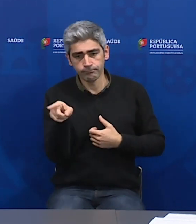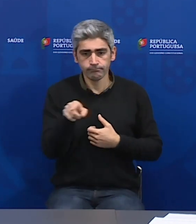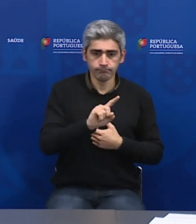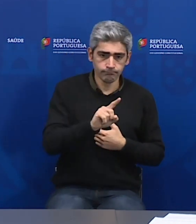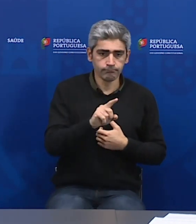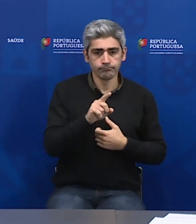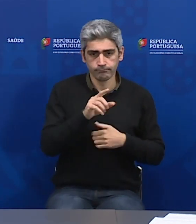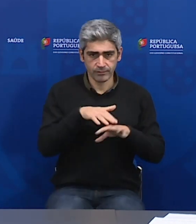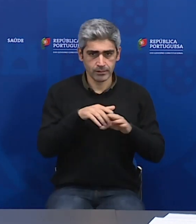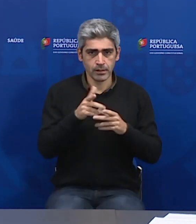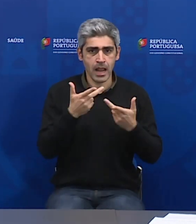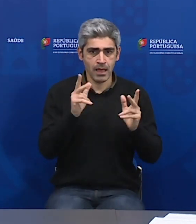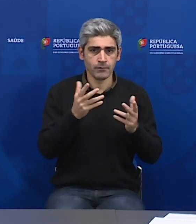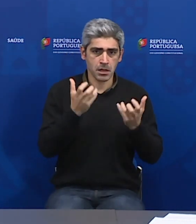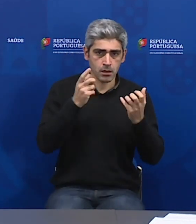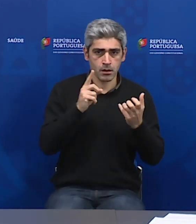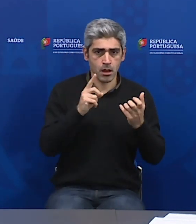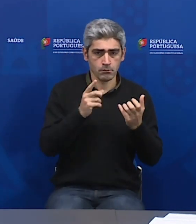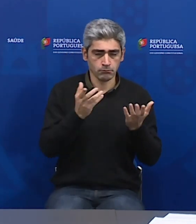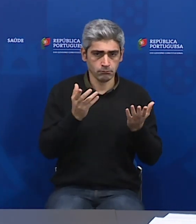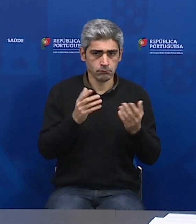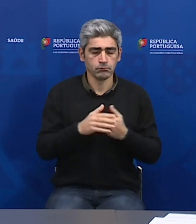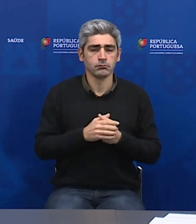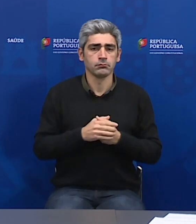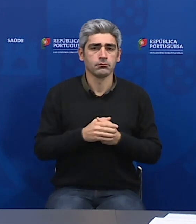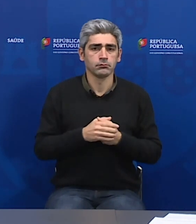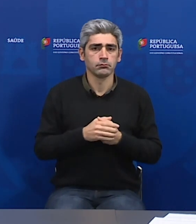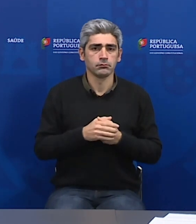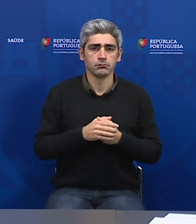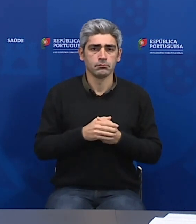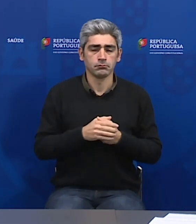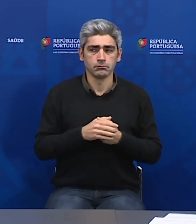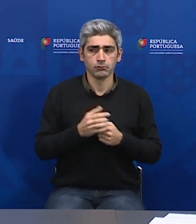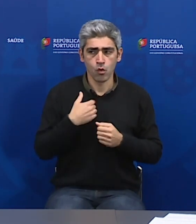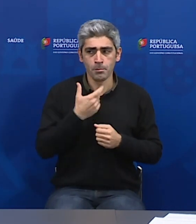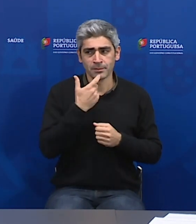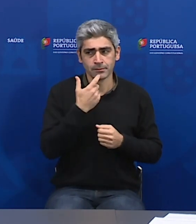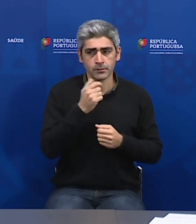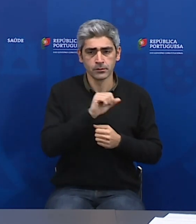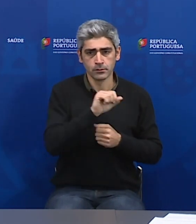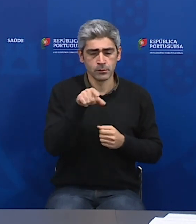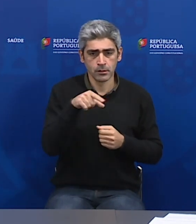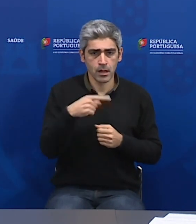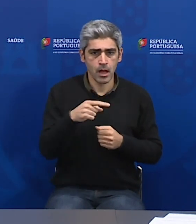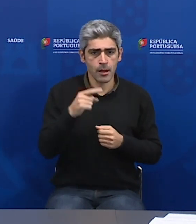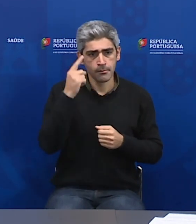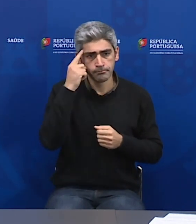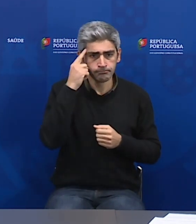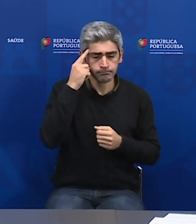livremente. Portanto, não me parece neste momento, e eu percebi que há aqui muita